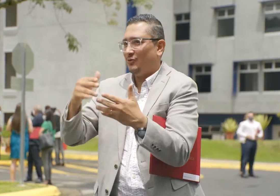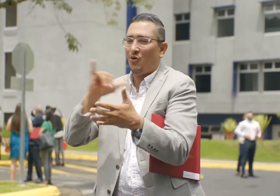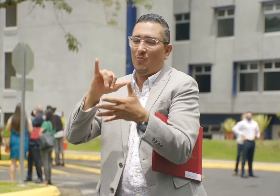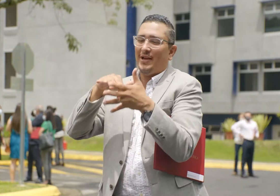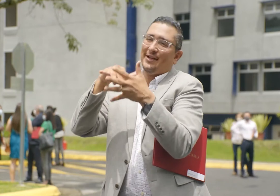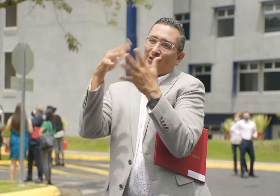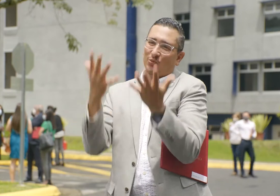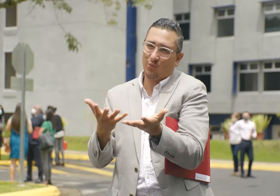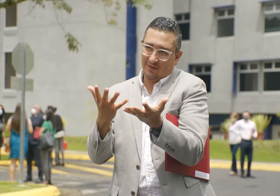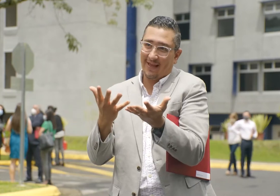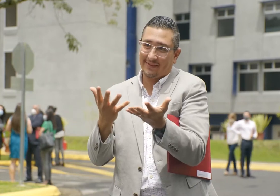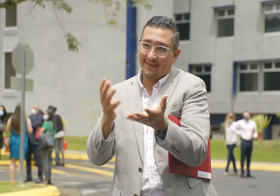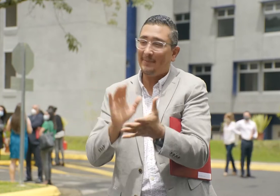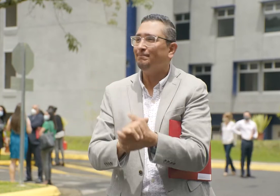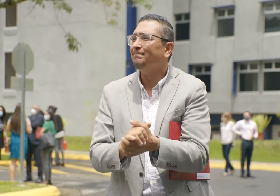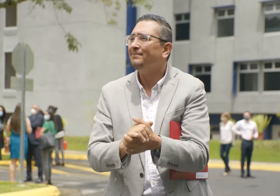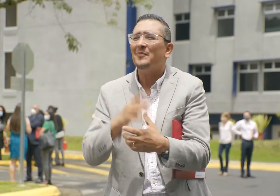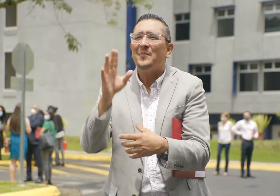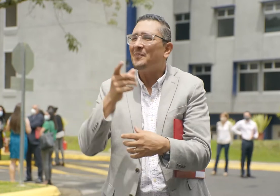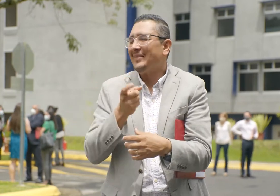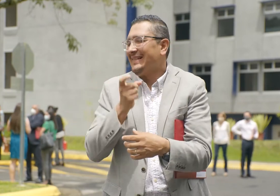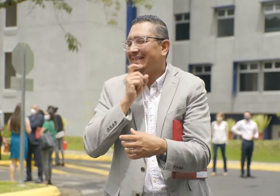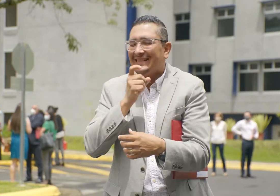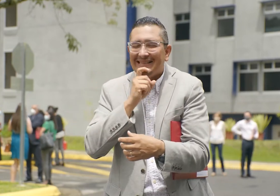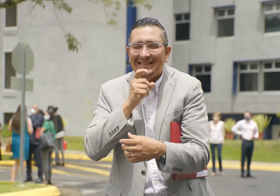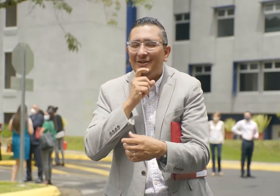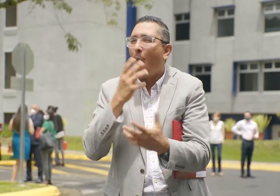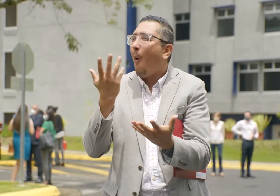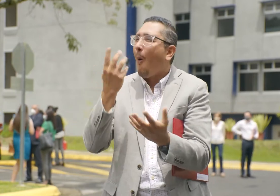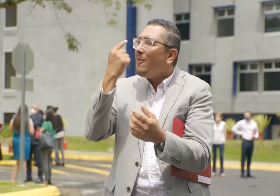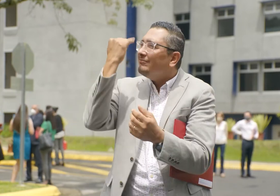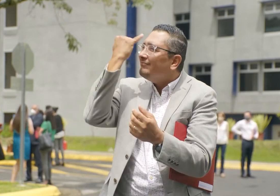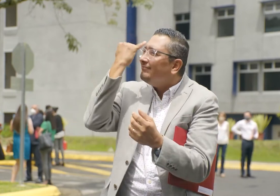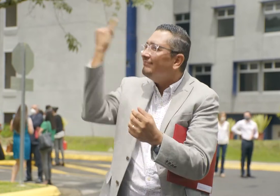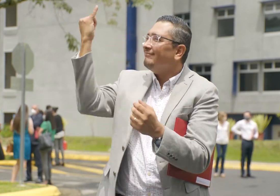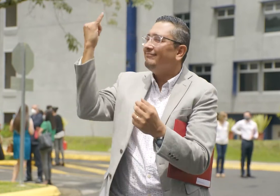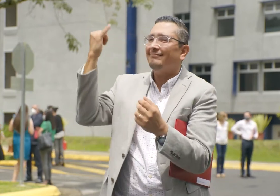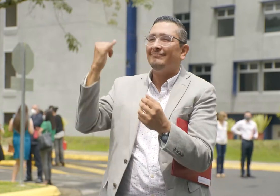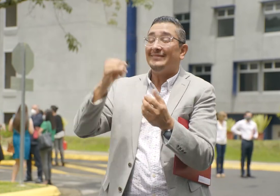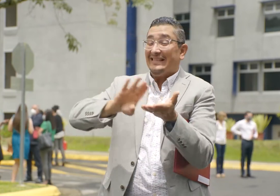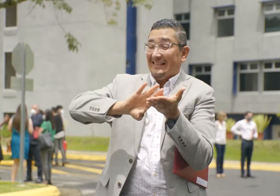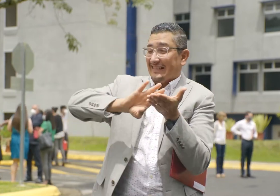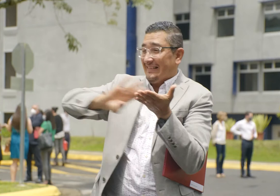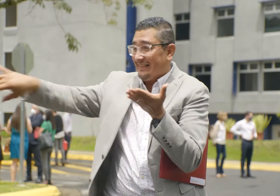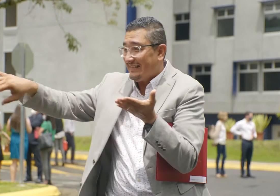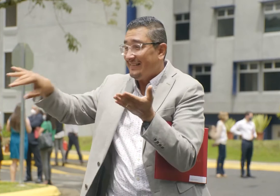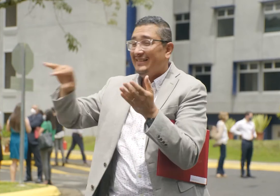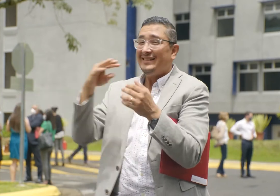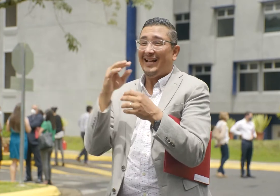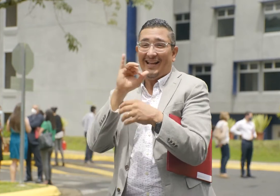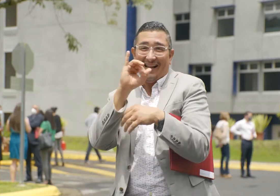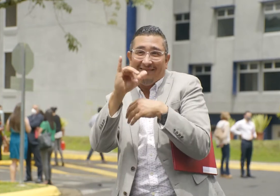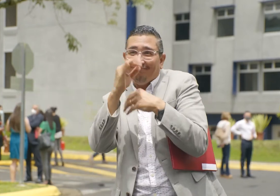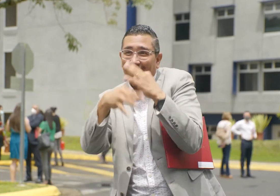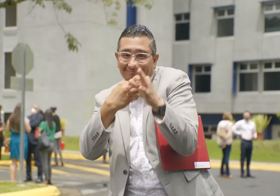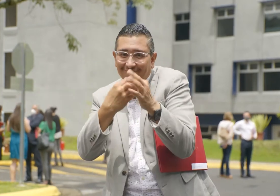poder seguir en mi proceso como estudiante. Es muy difícil esa idea de que él es solo un